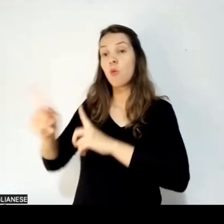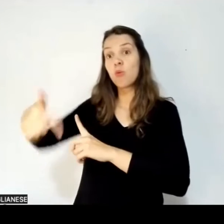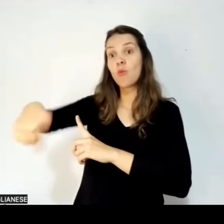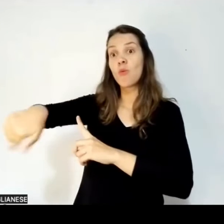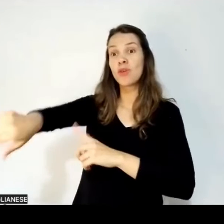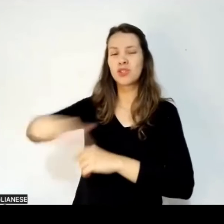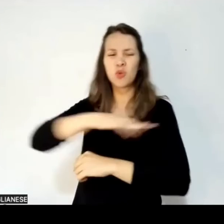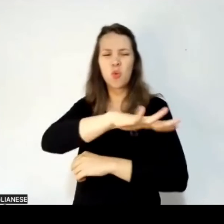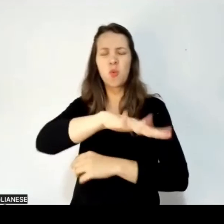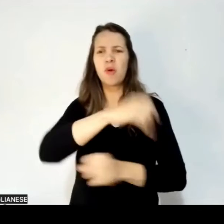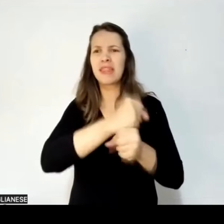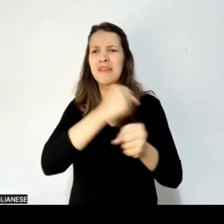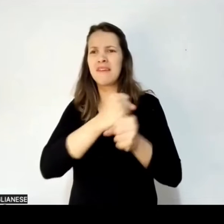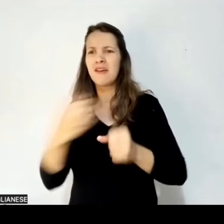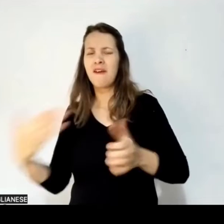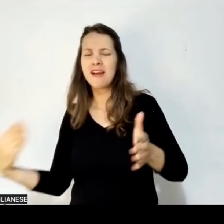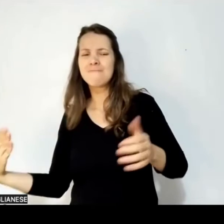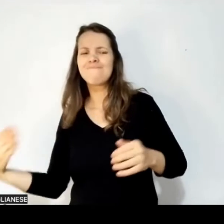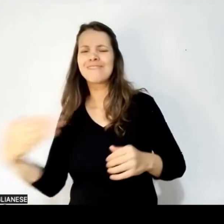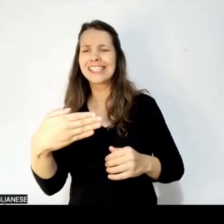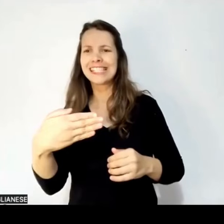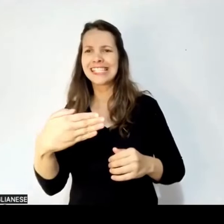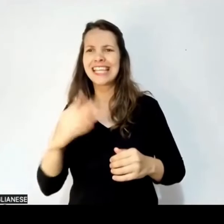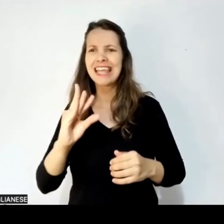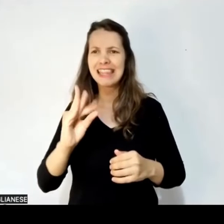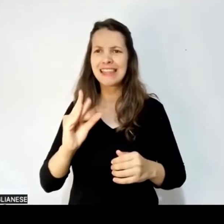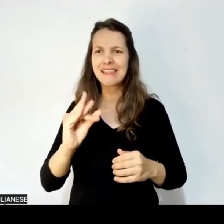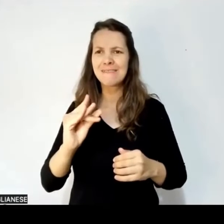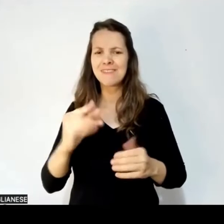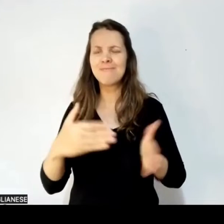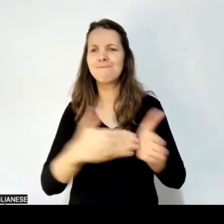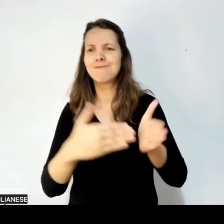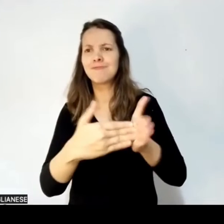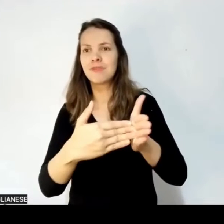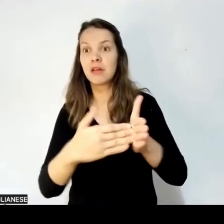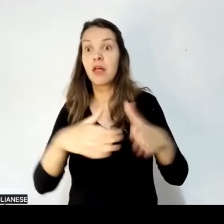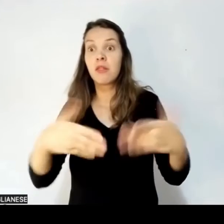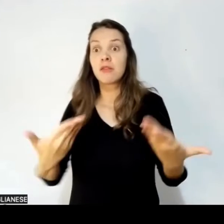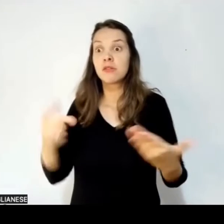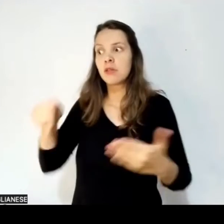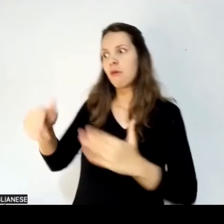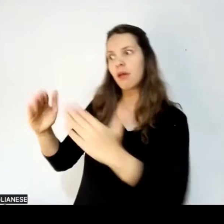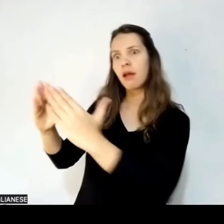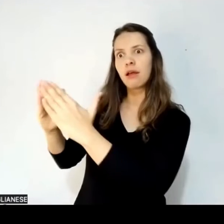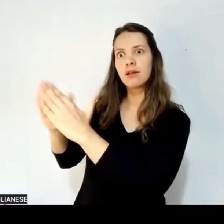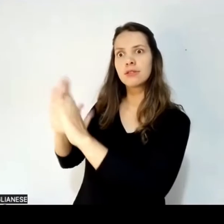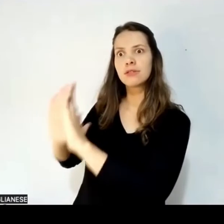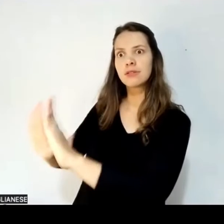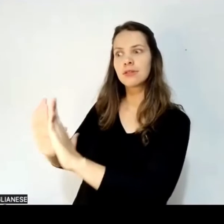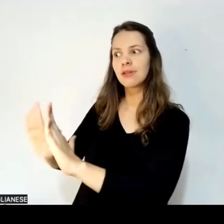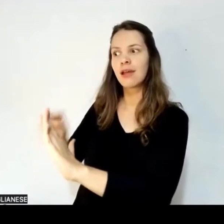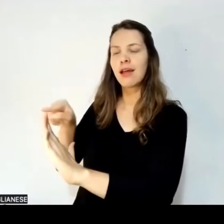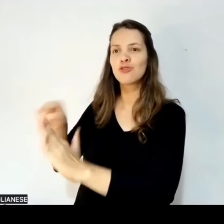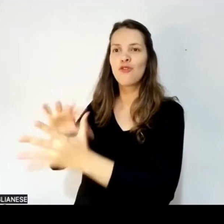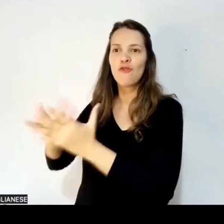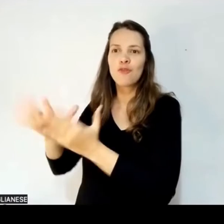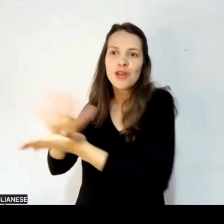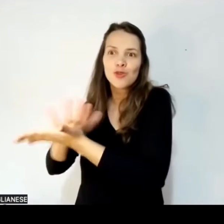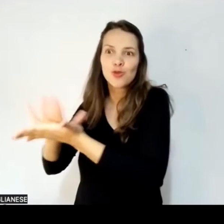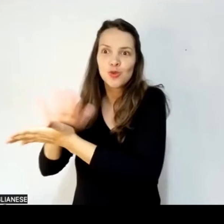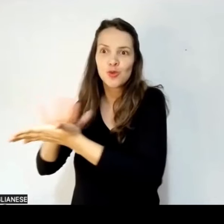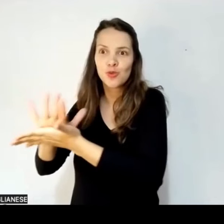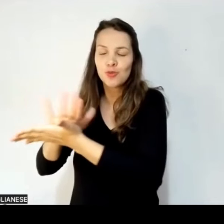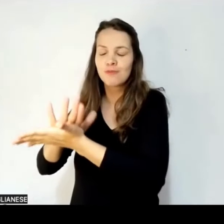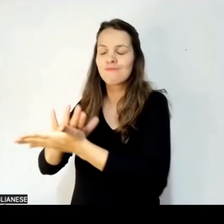transporte, y en otros casos impuso nuevas barreras asociadas a la falta de accesibilidad